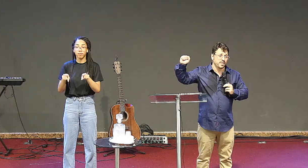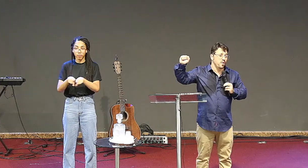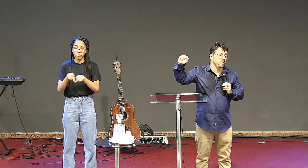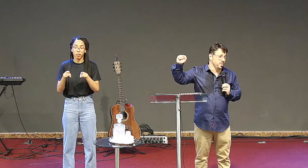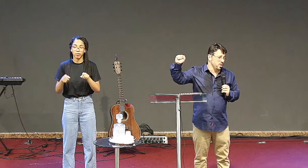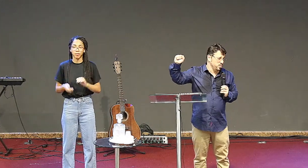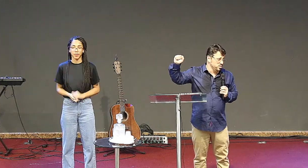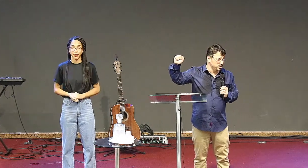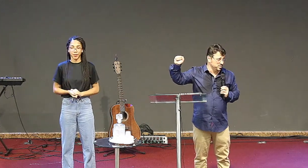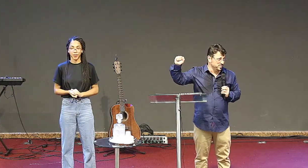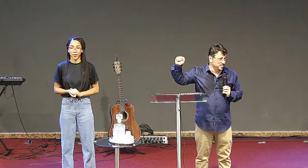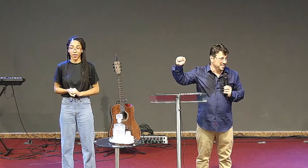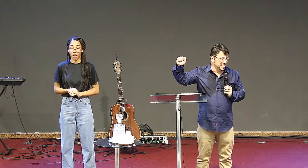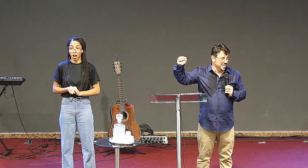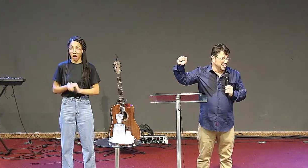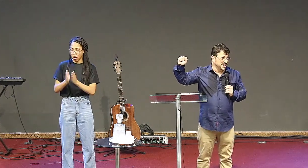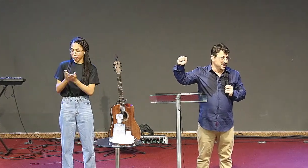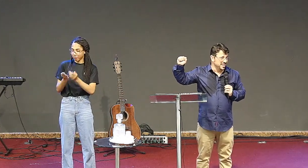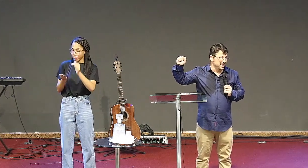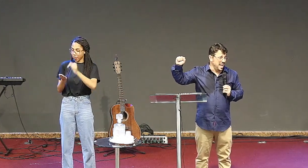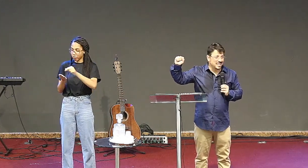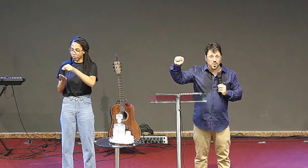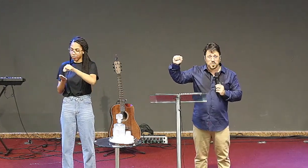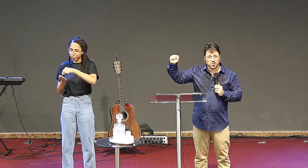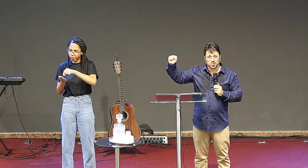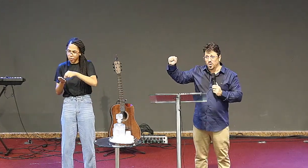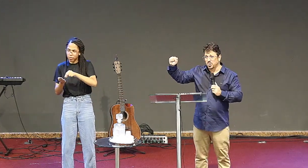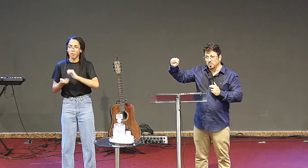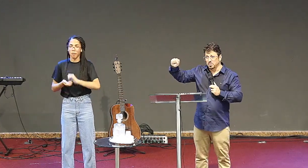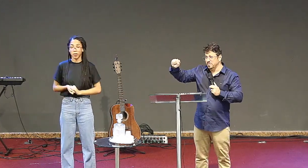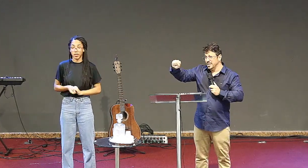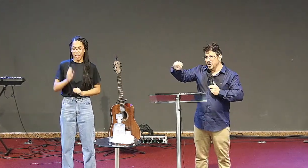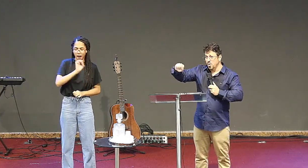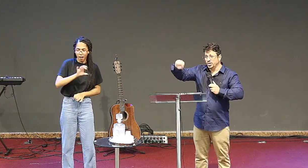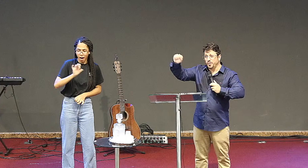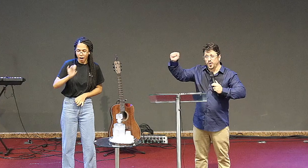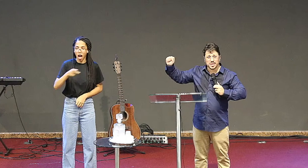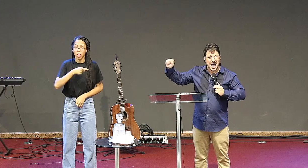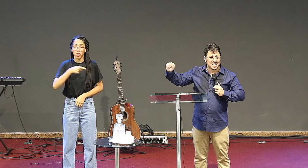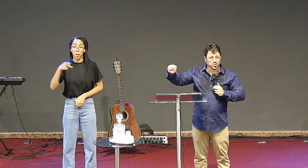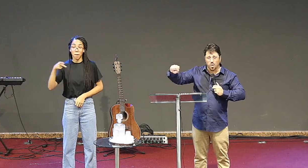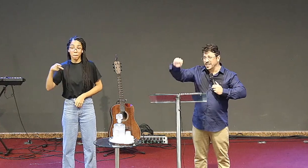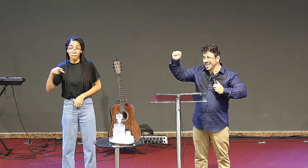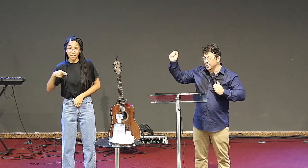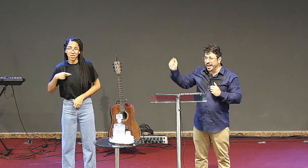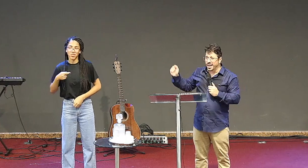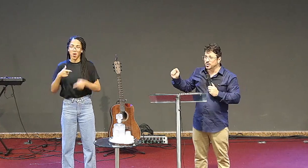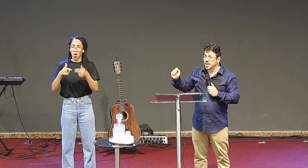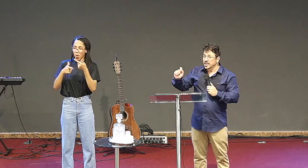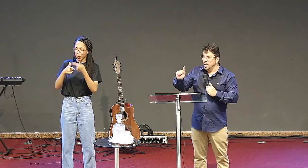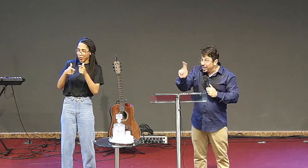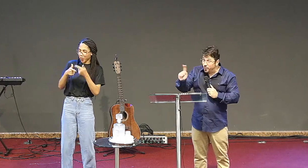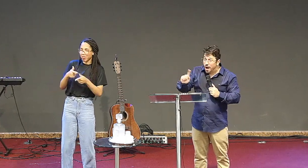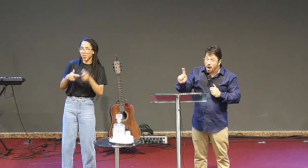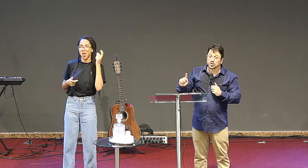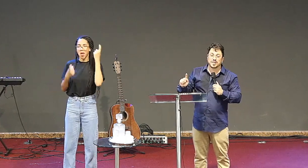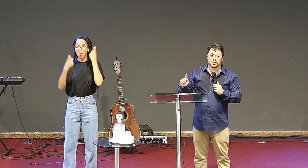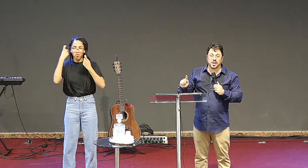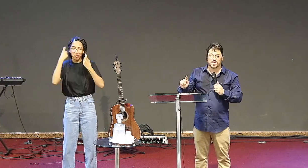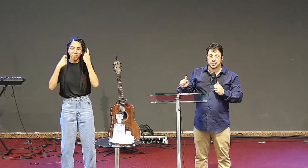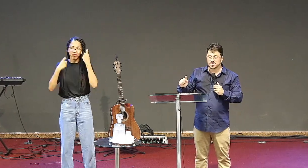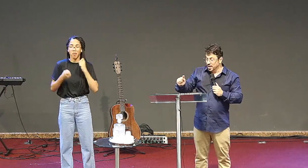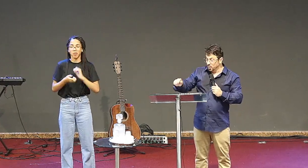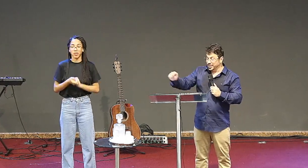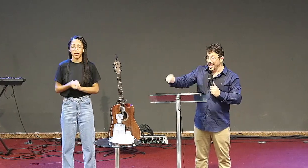gente vê que estava um pior que o outro. Cada um pastor com dificuldades, cometendo erros, não eram falsos